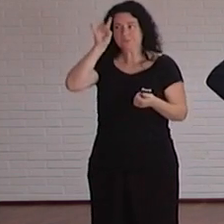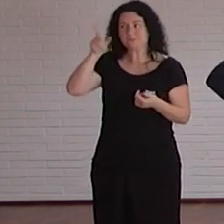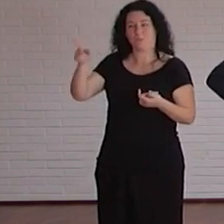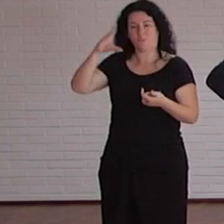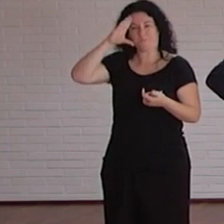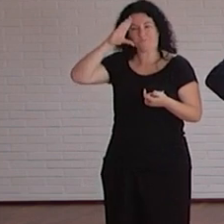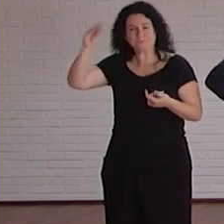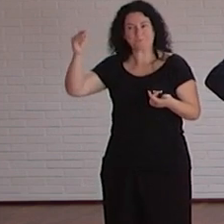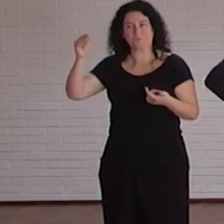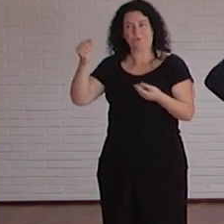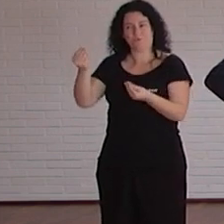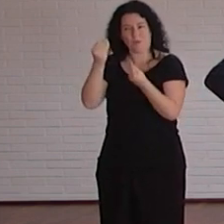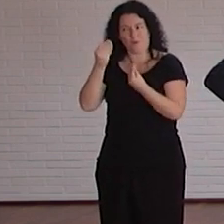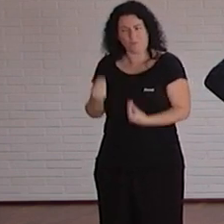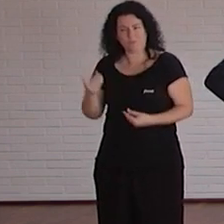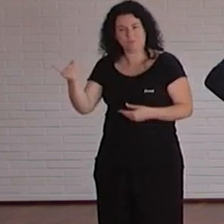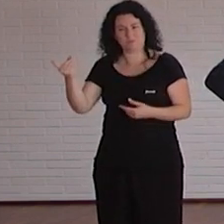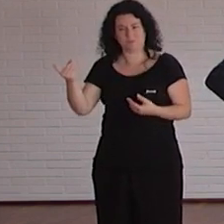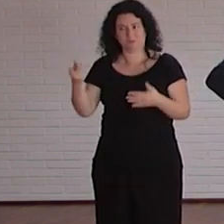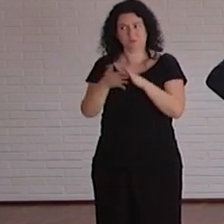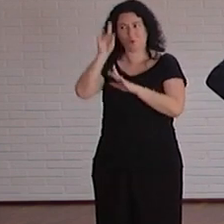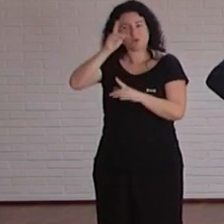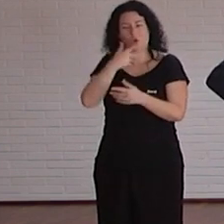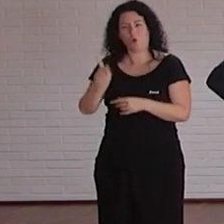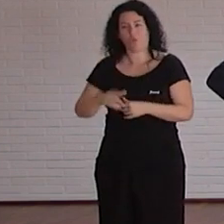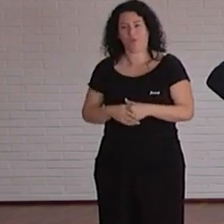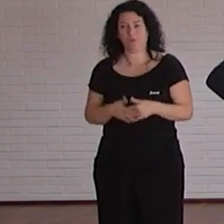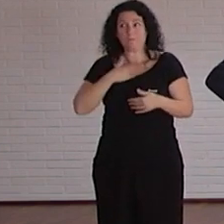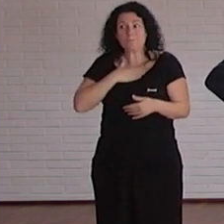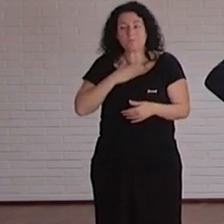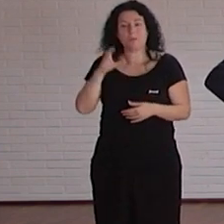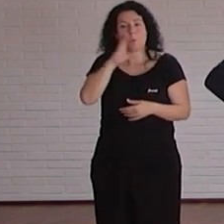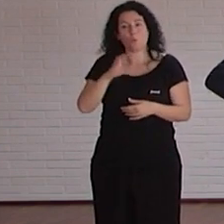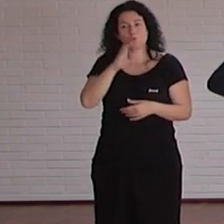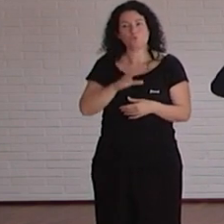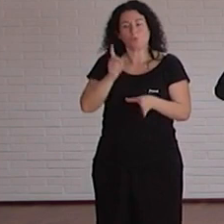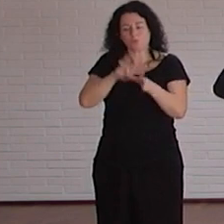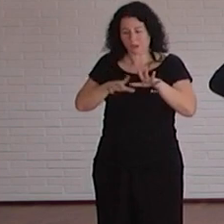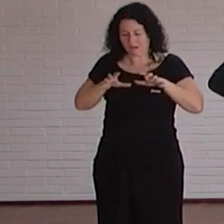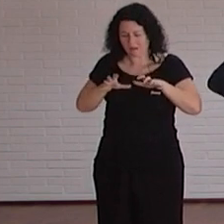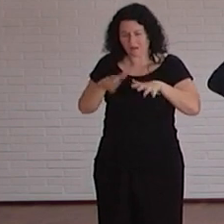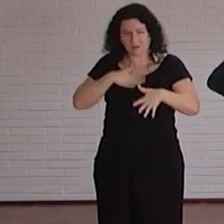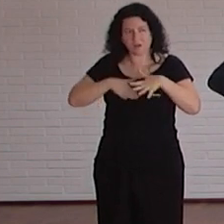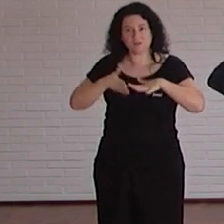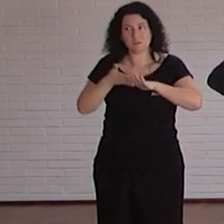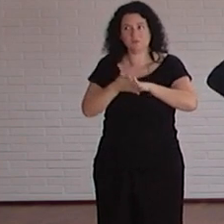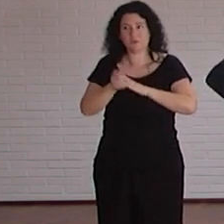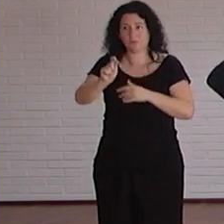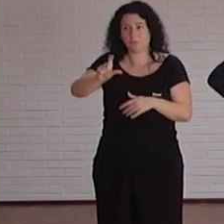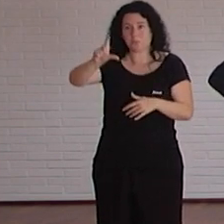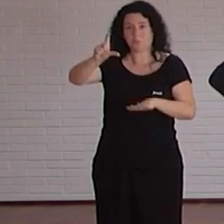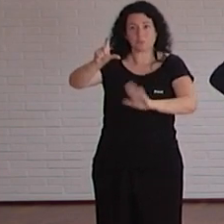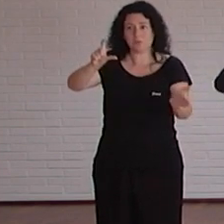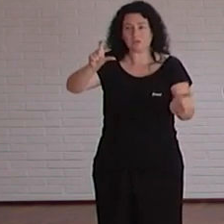realmente dije que desconocimiento entonces el curso a mí me hizo ver que no se trata solo de coger el dedo y ampliar